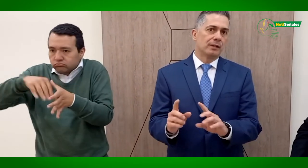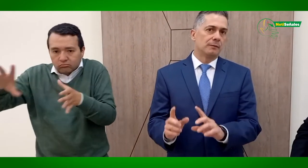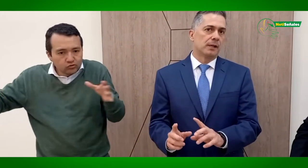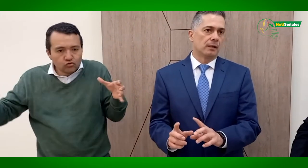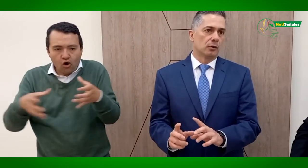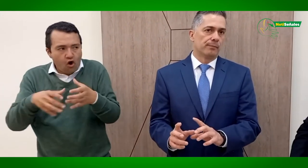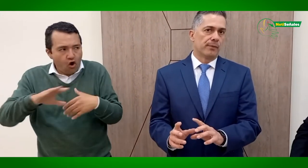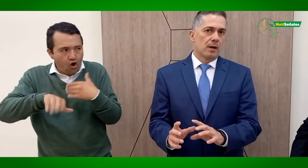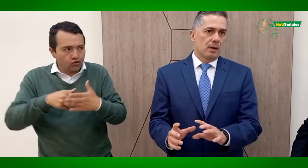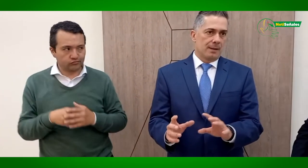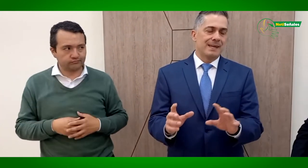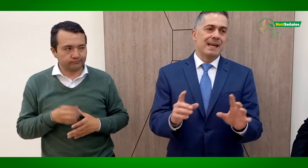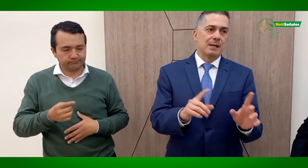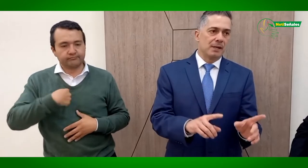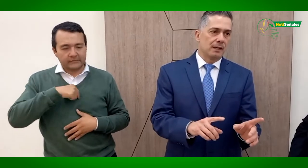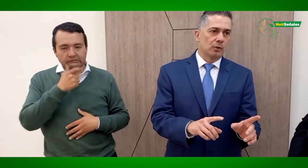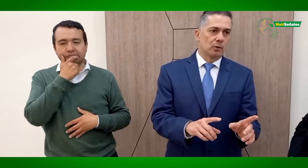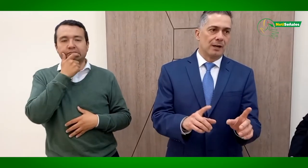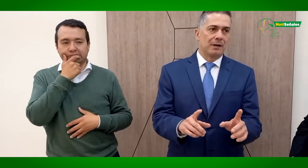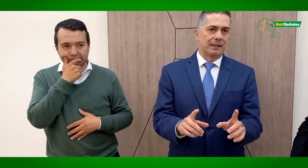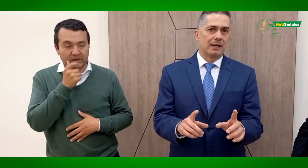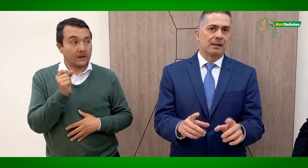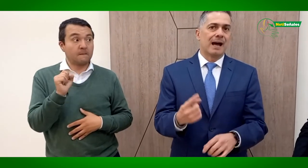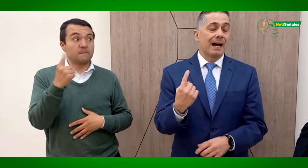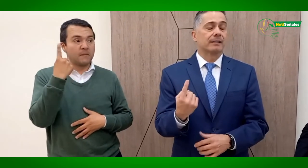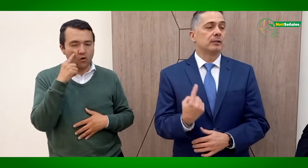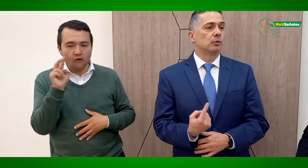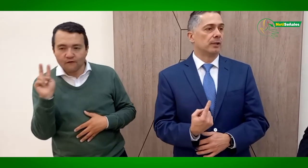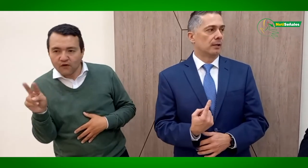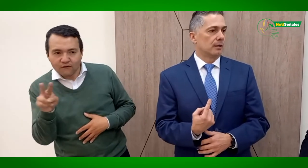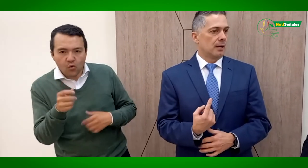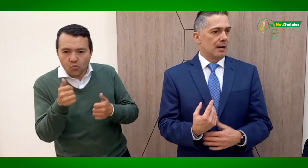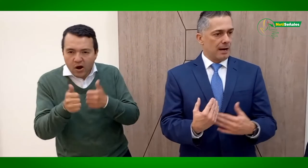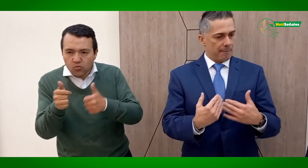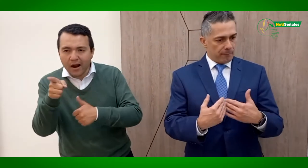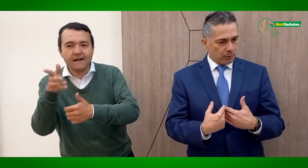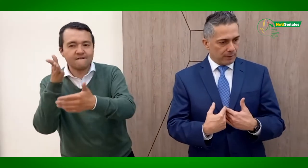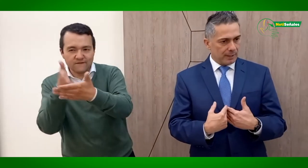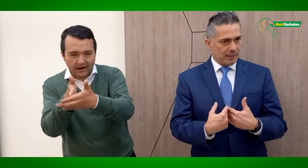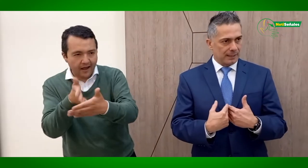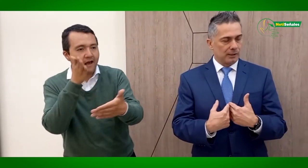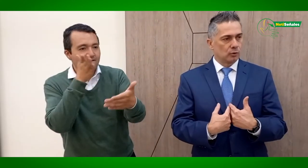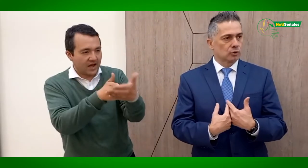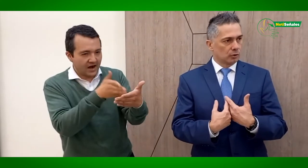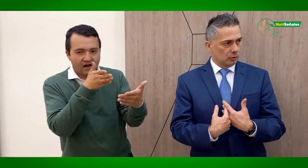identificando y eliminando la barrera actitudinaz, la forma en la que nosotros